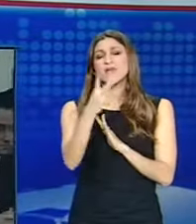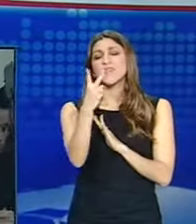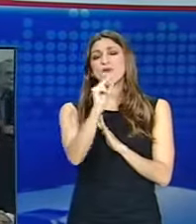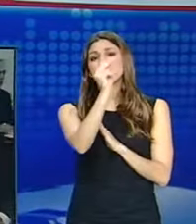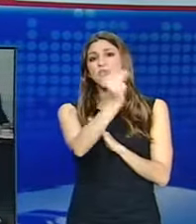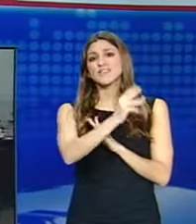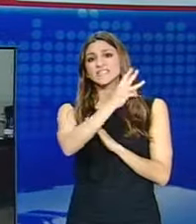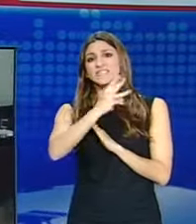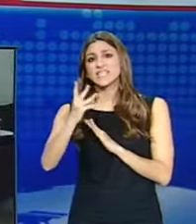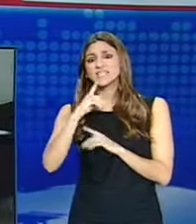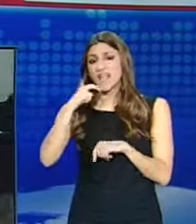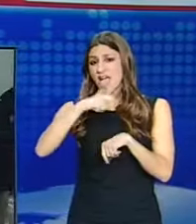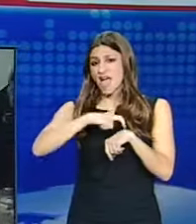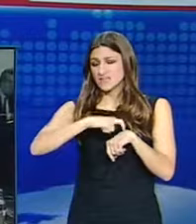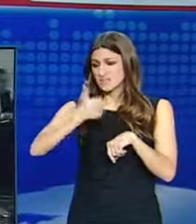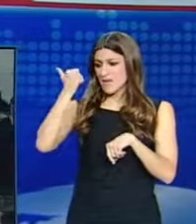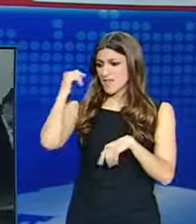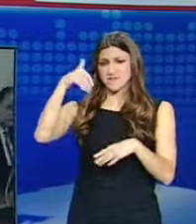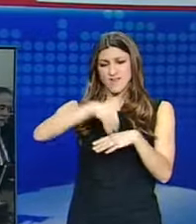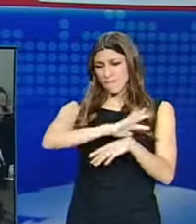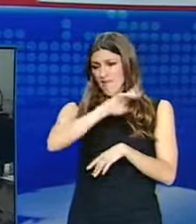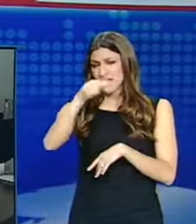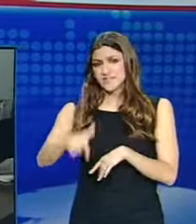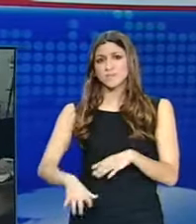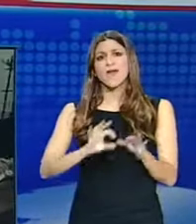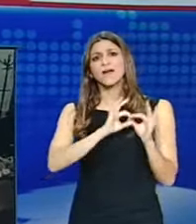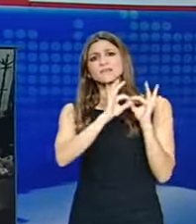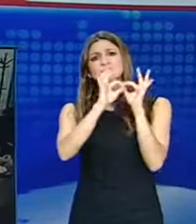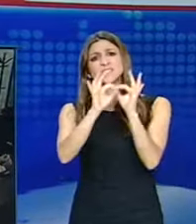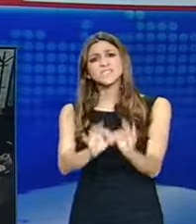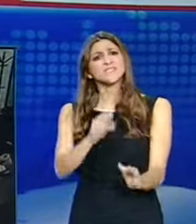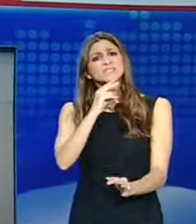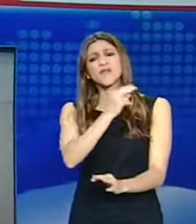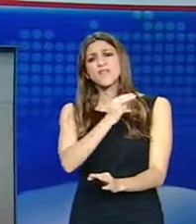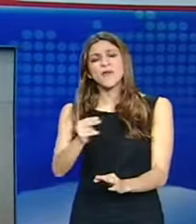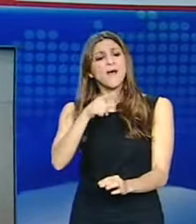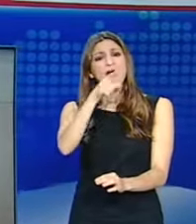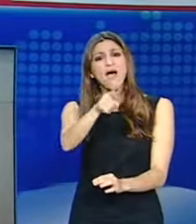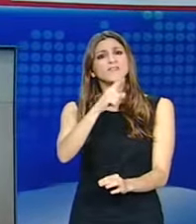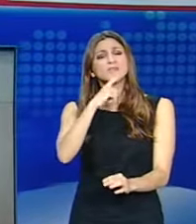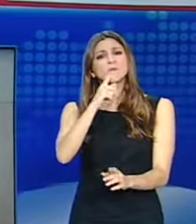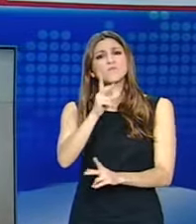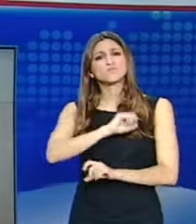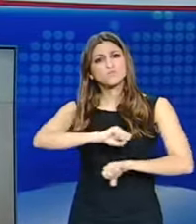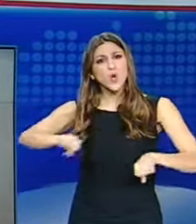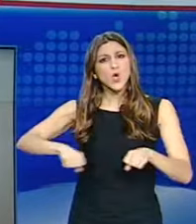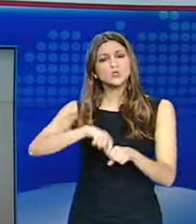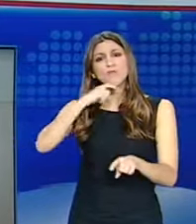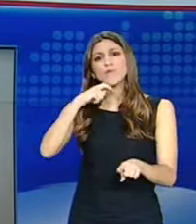βρίσκεται σε εξέλιξη μια άθλια επιχείρηση ταύτισης της ζωής κοθοντοπούλου με τον Ηλία Κασιβιάρη από τον πρόεδρο της Επιτροπής Χρήστο Μαρκογιανάγκη